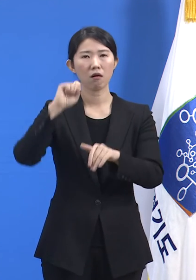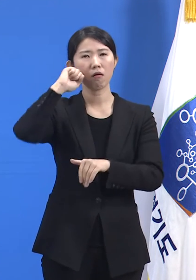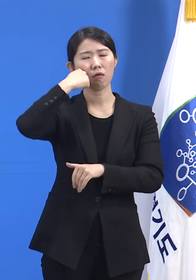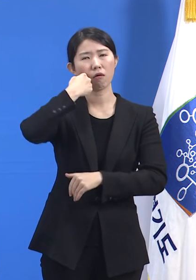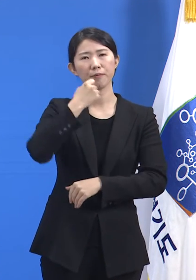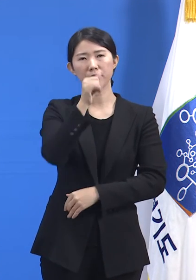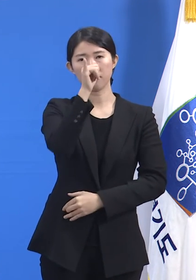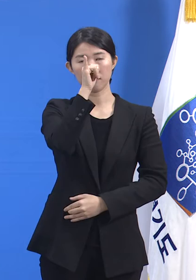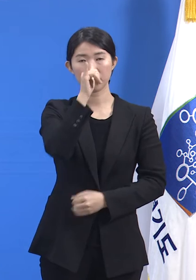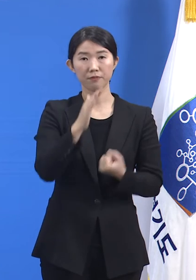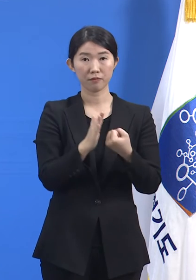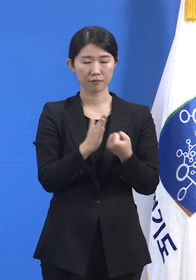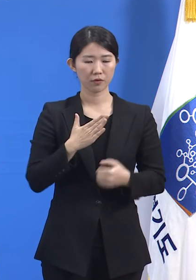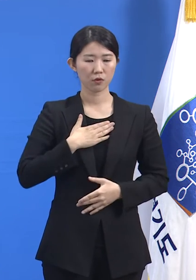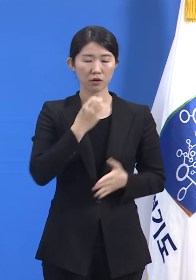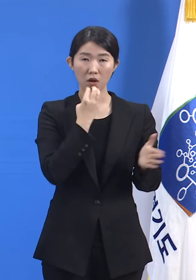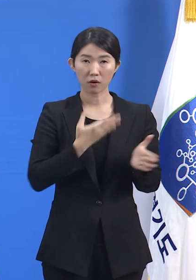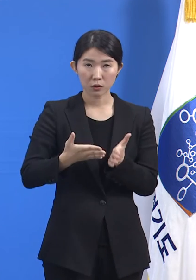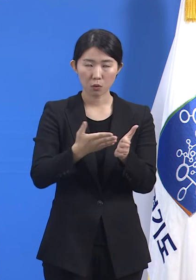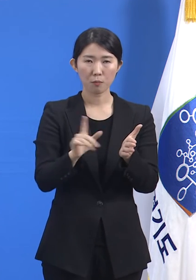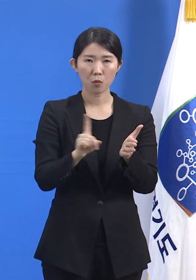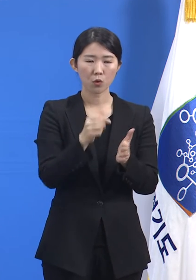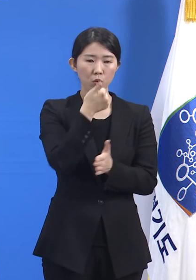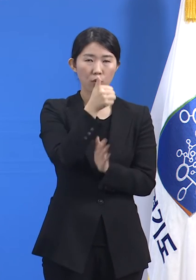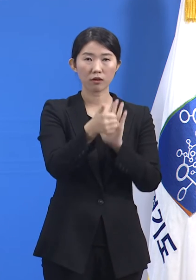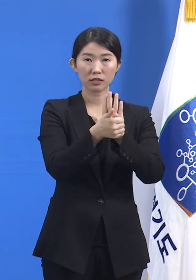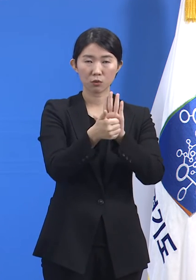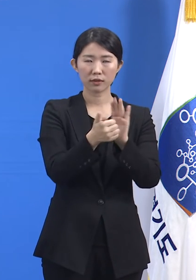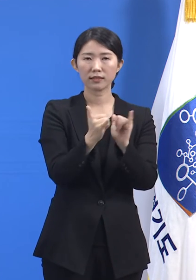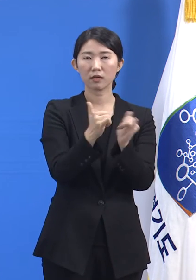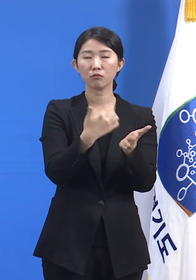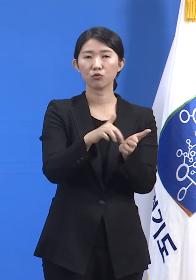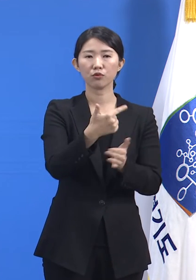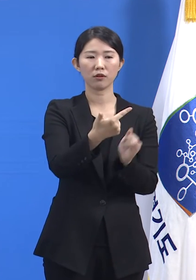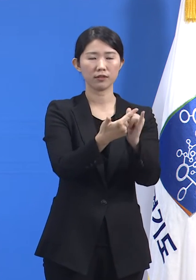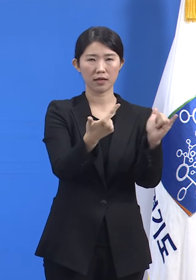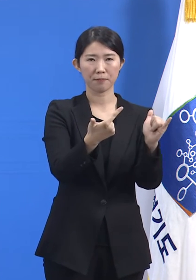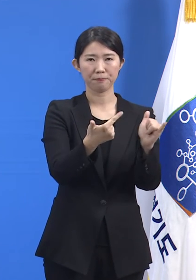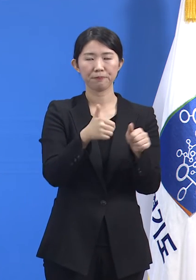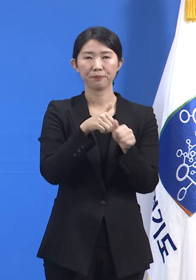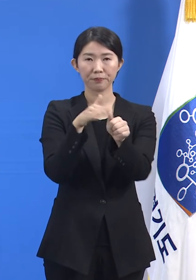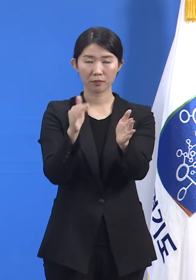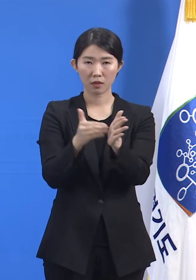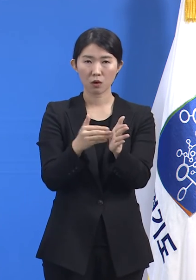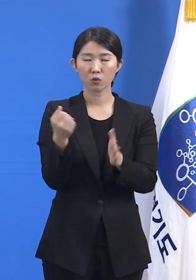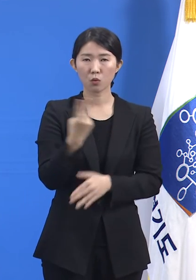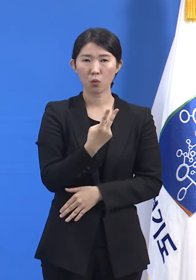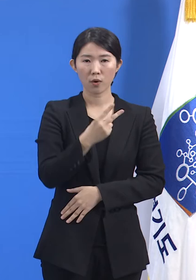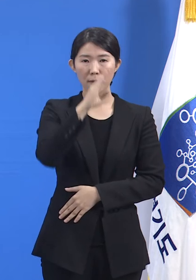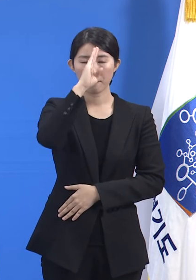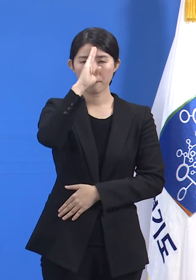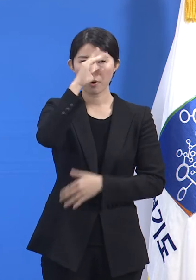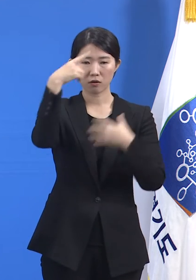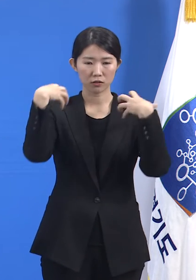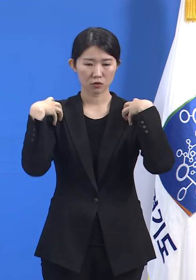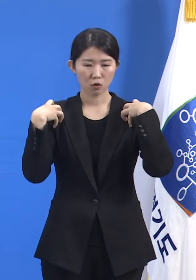이에 돈은 통역지원 6명을 지원했고 질병청 수도권대응센터와 협력하여